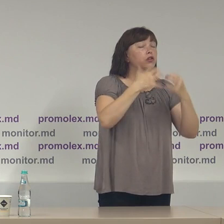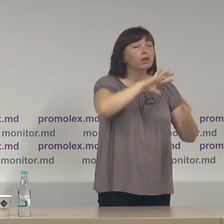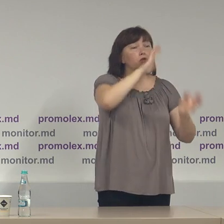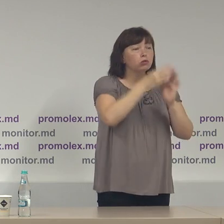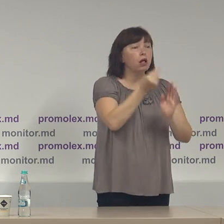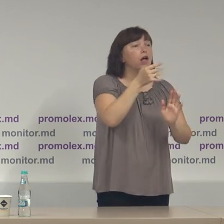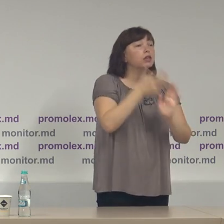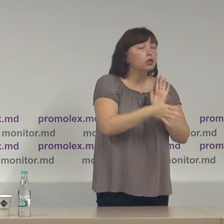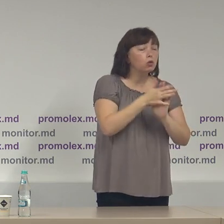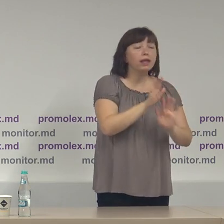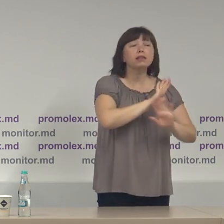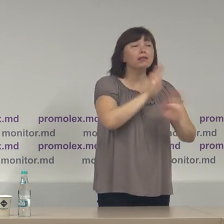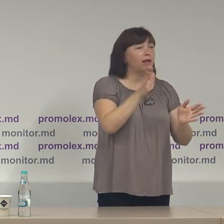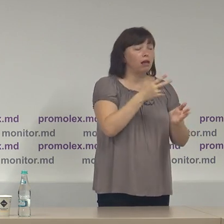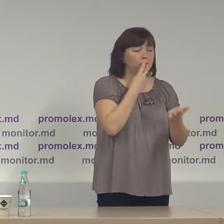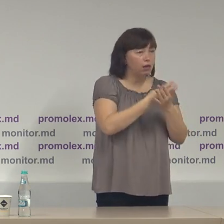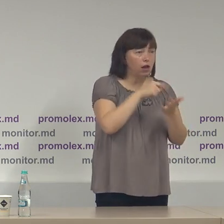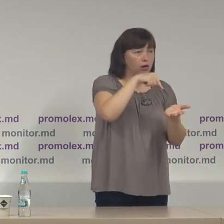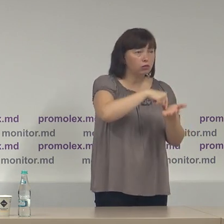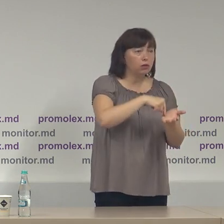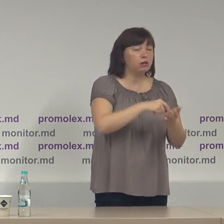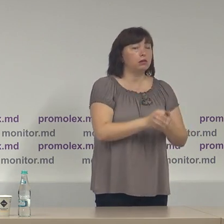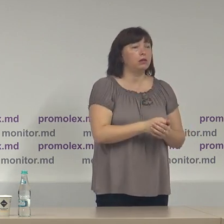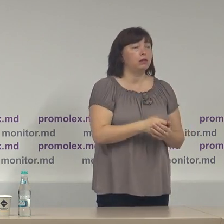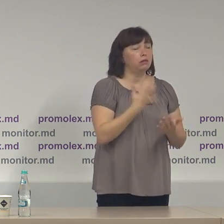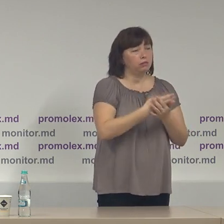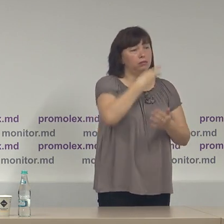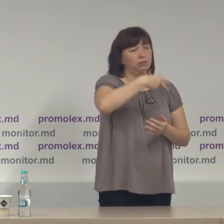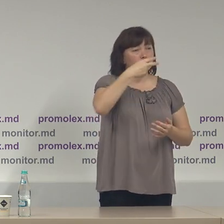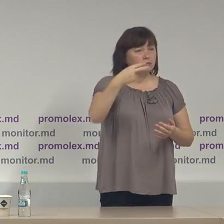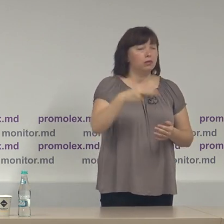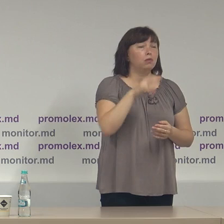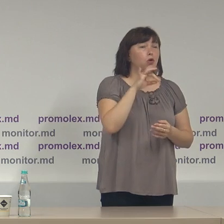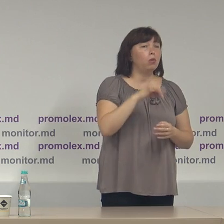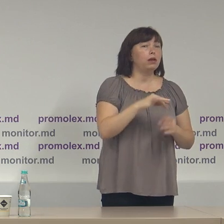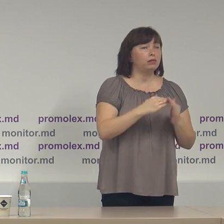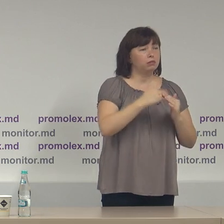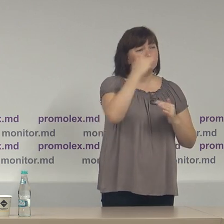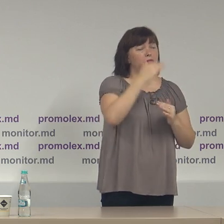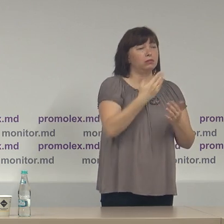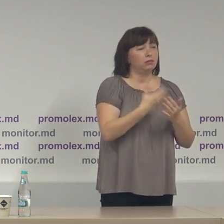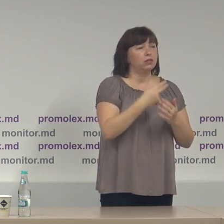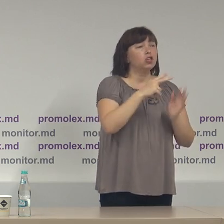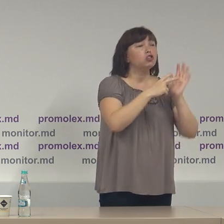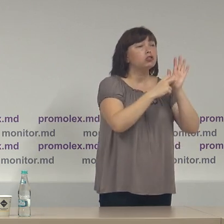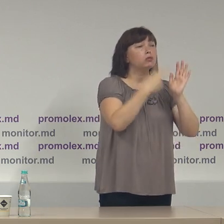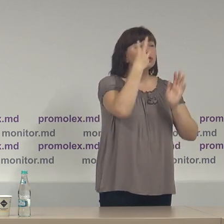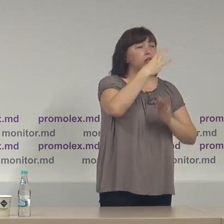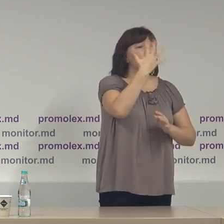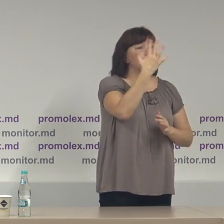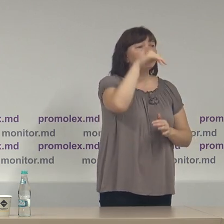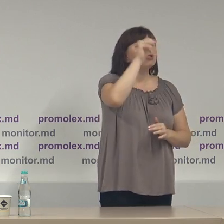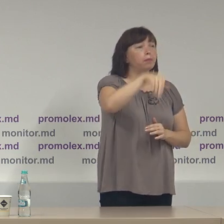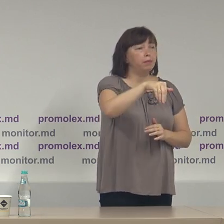cheltuielilor nereaportate estimate de asociația Promolex se ridică la cel puțin 735